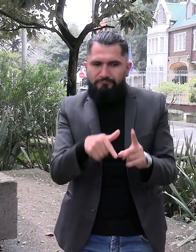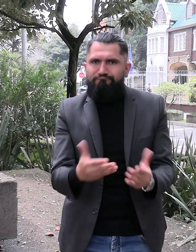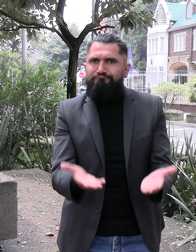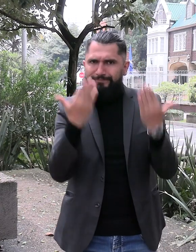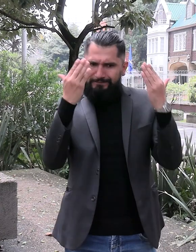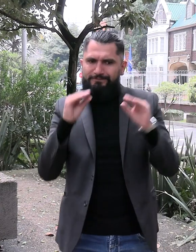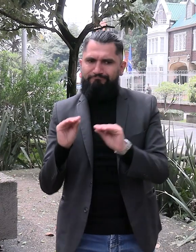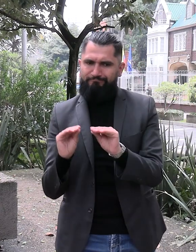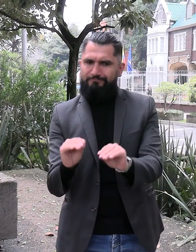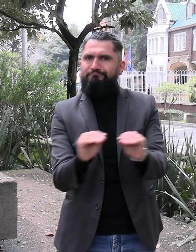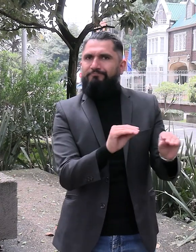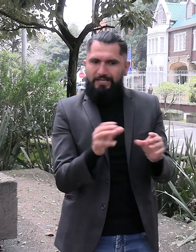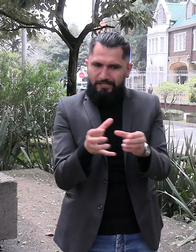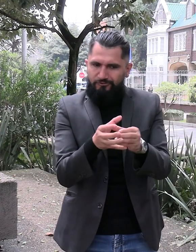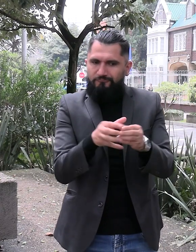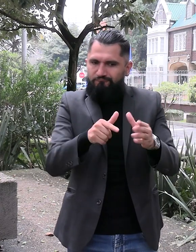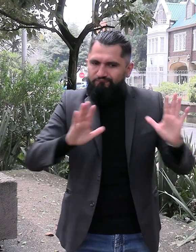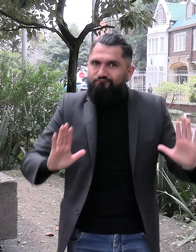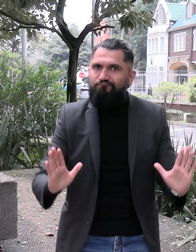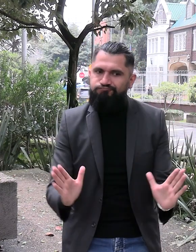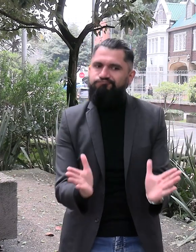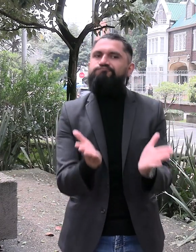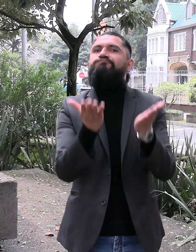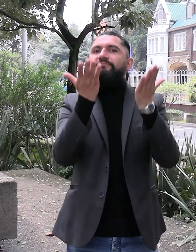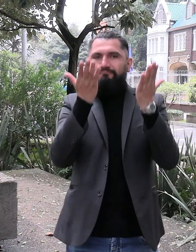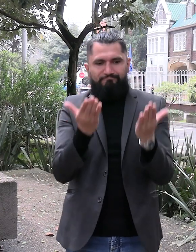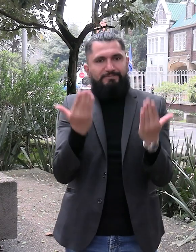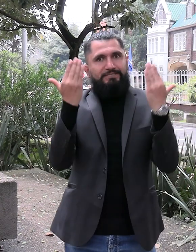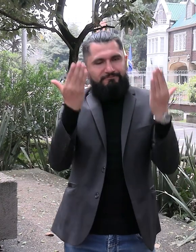a nivel social como objeto de mejora para la comunidad sorda.